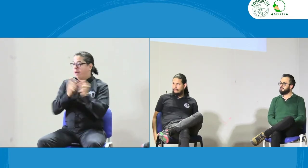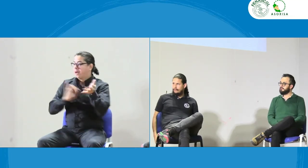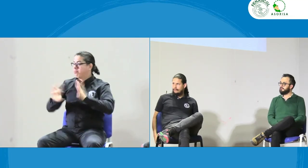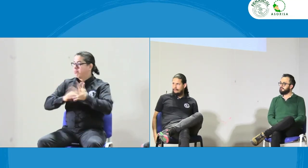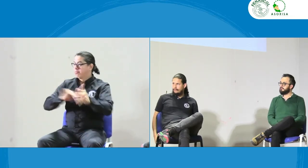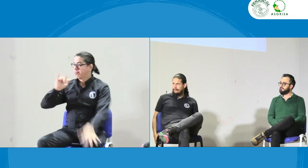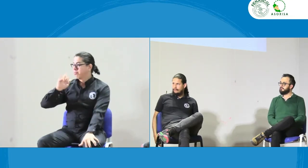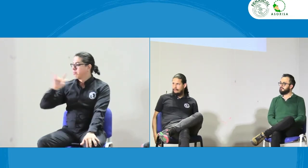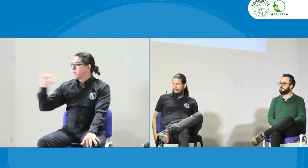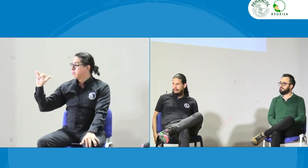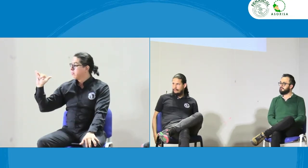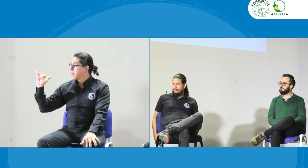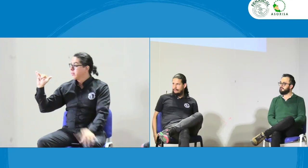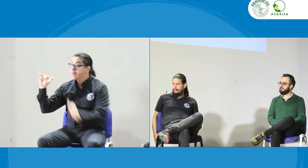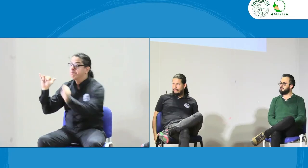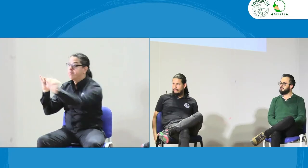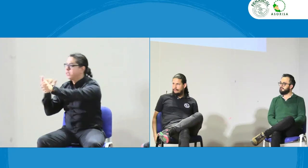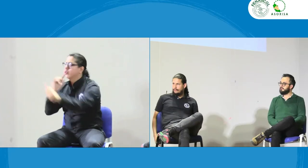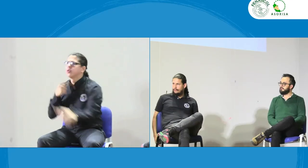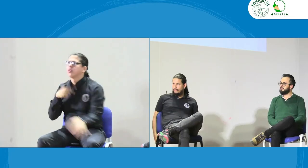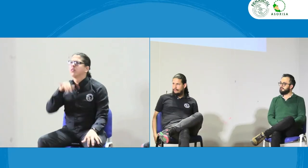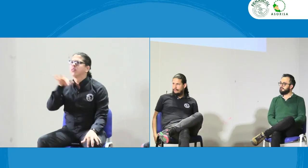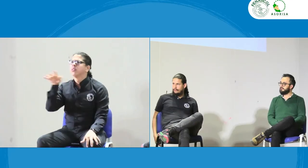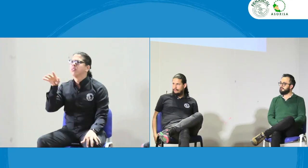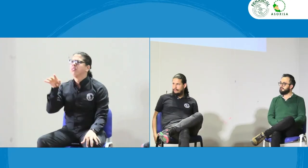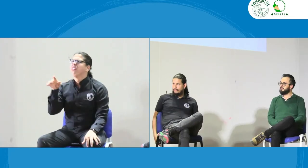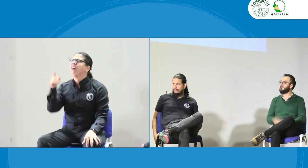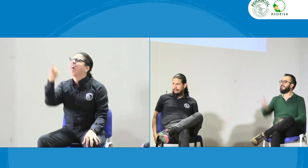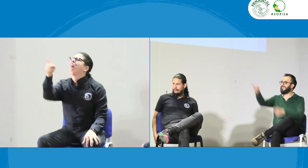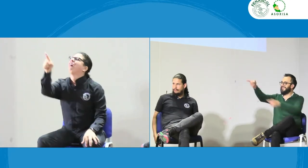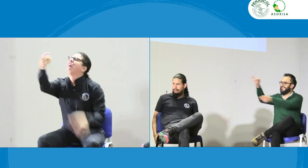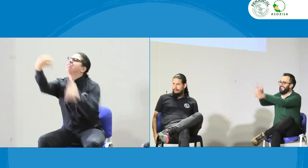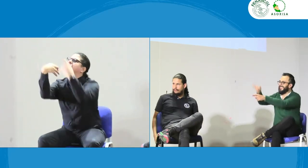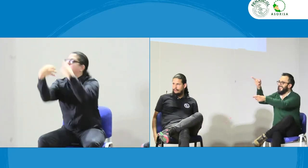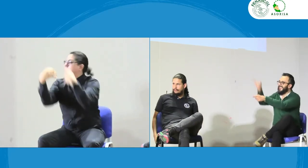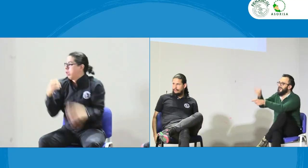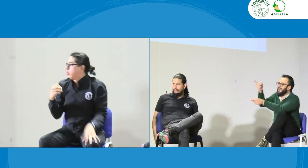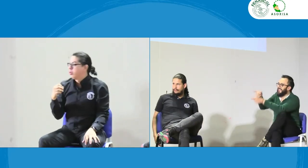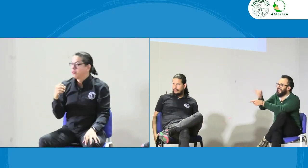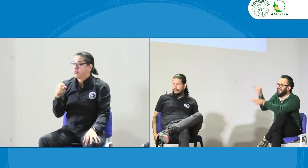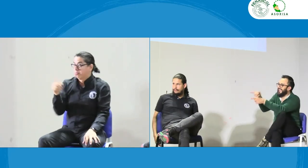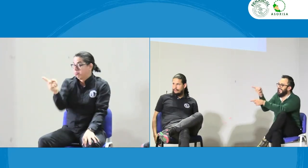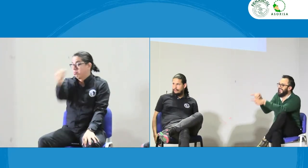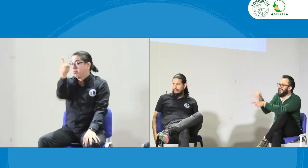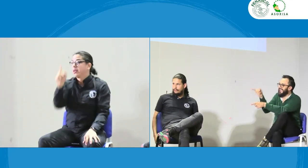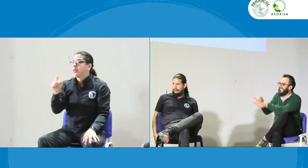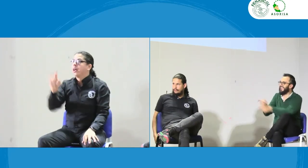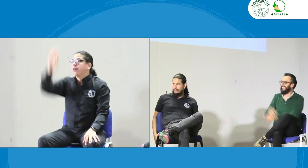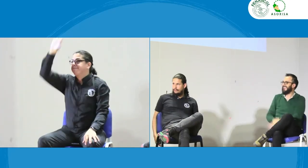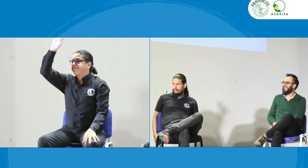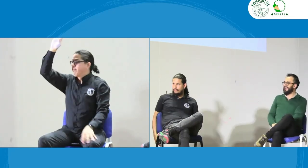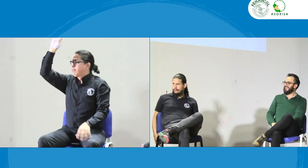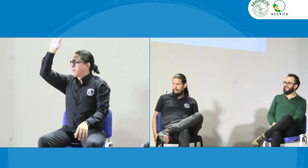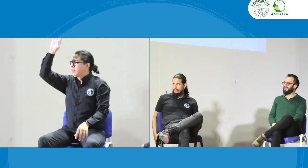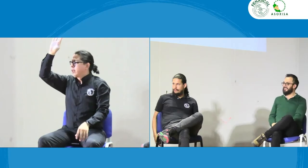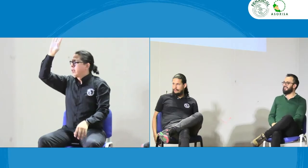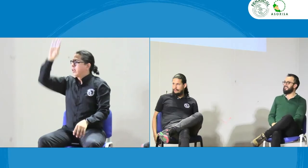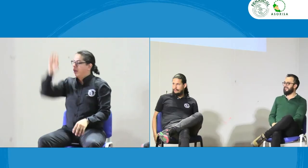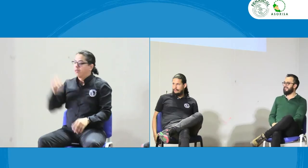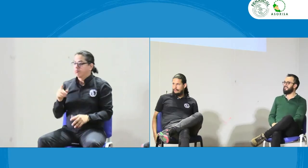el intérprete puede recurrir al deletreo de pronto la persona sorda va a decir que es eso y el intérprete le